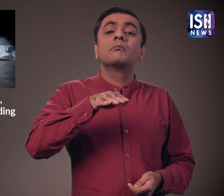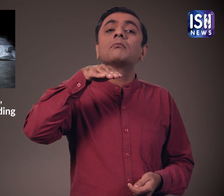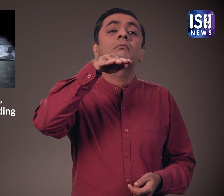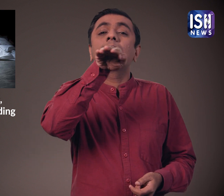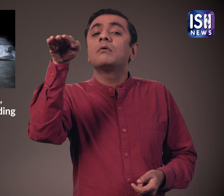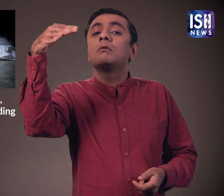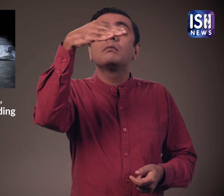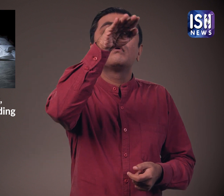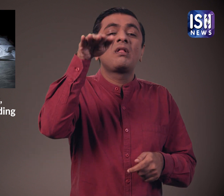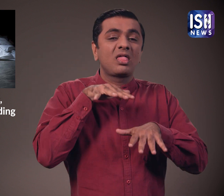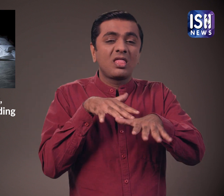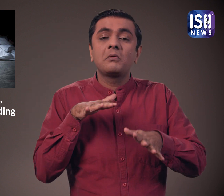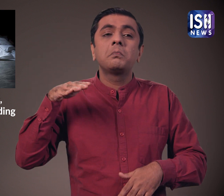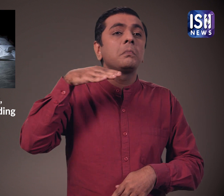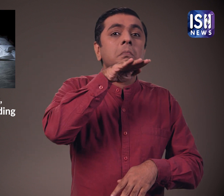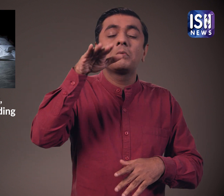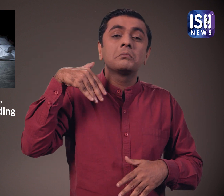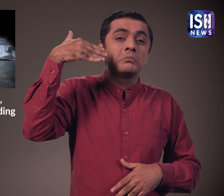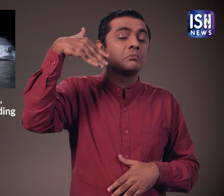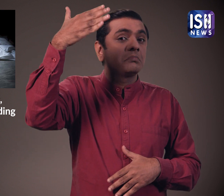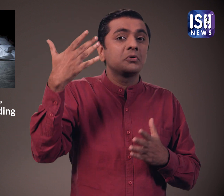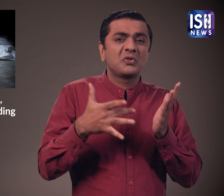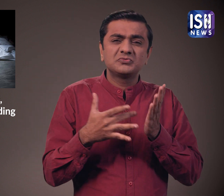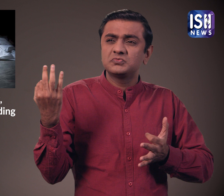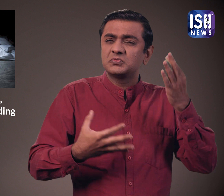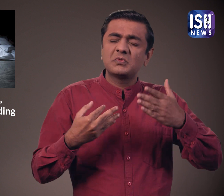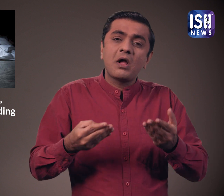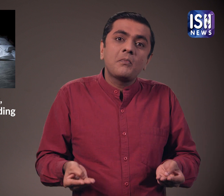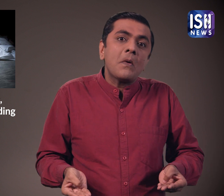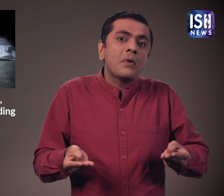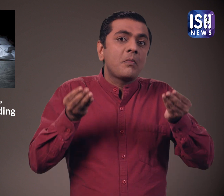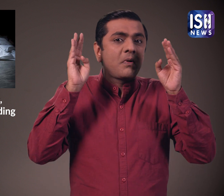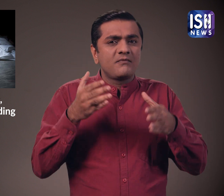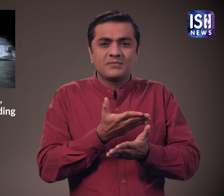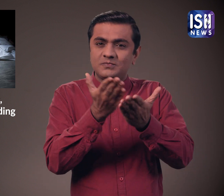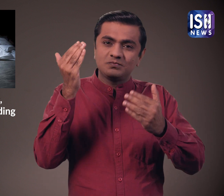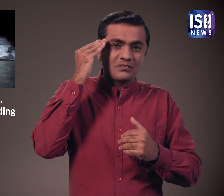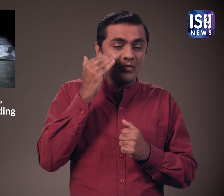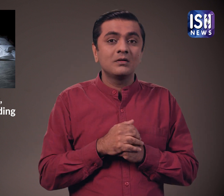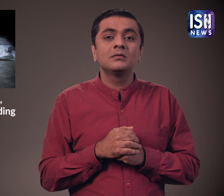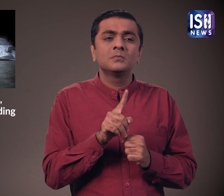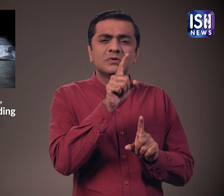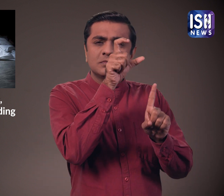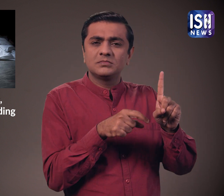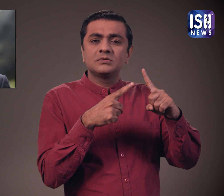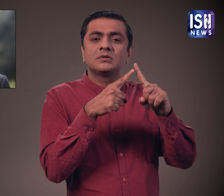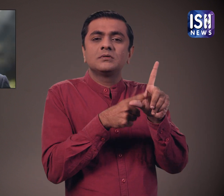सकती है जो ट्राफिक में नहीं फसेगी आप सभी जानते हैं कि आने वाले समय में टेक्रोलोजी बहुत आगे बढ़ेगी अब